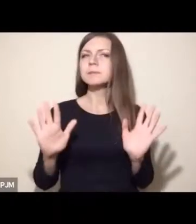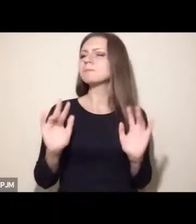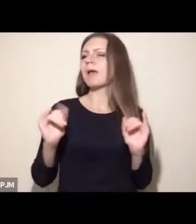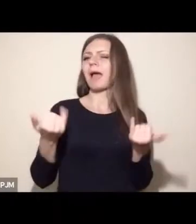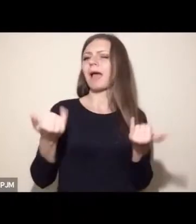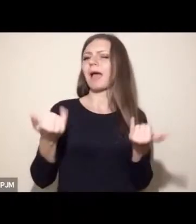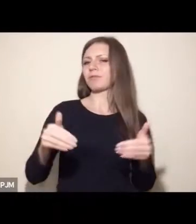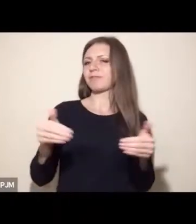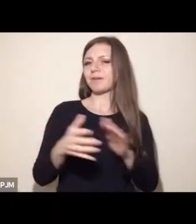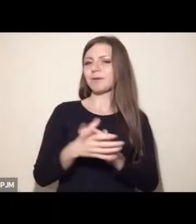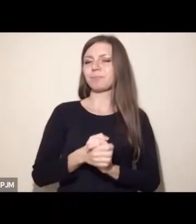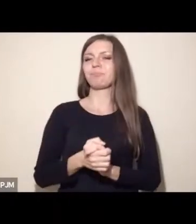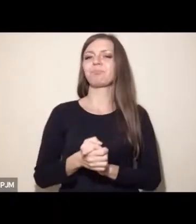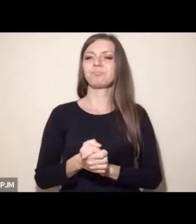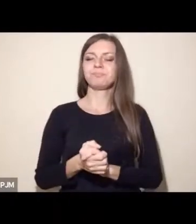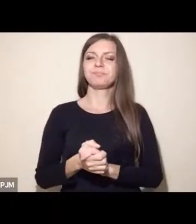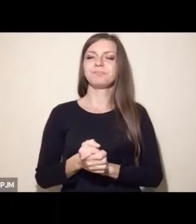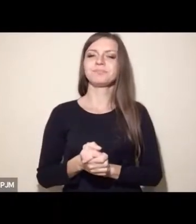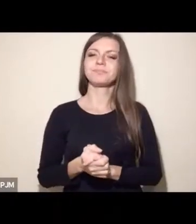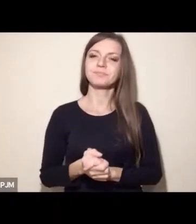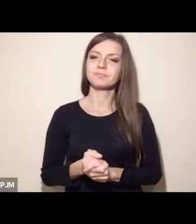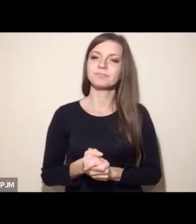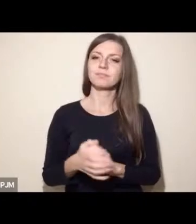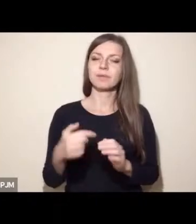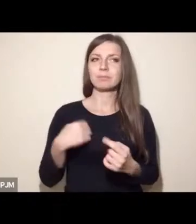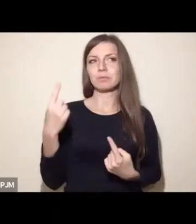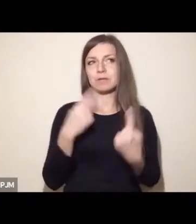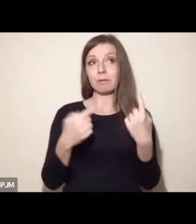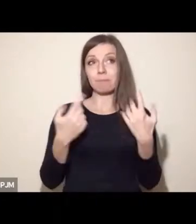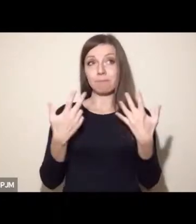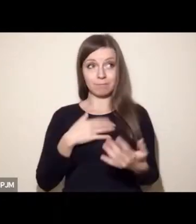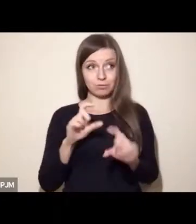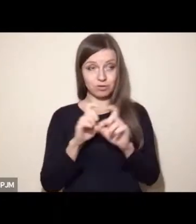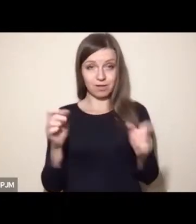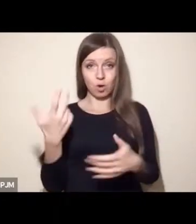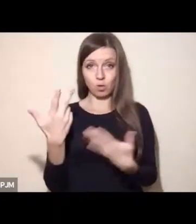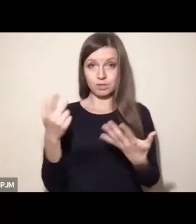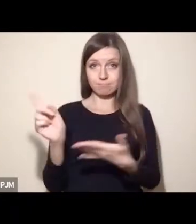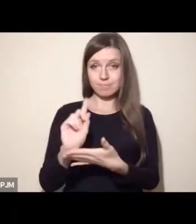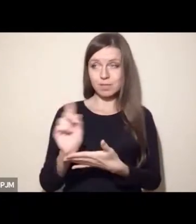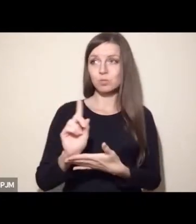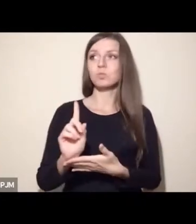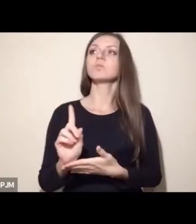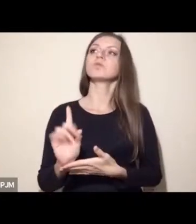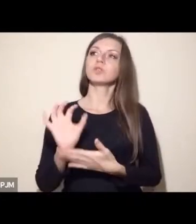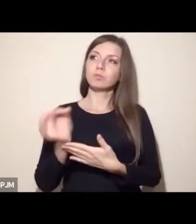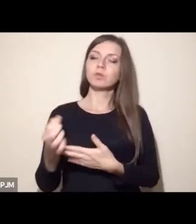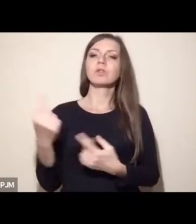uwzględniając 8 minut, przyjąłem tę